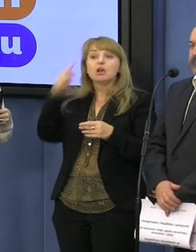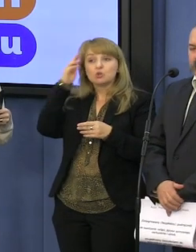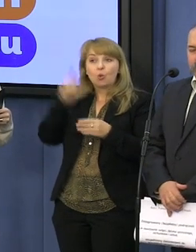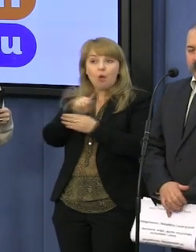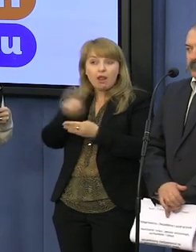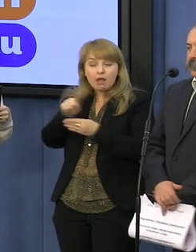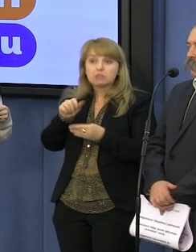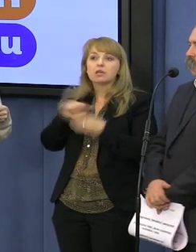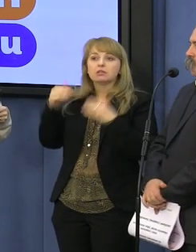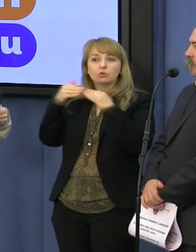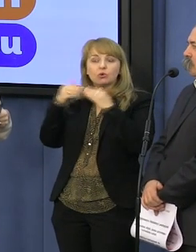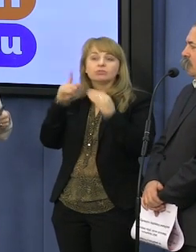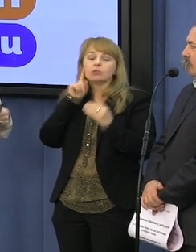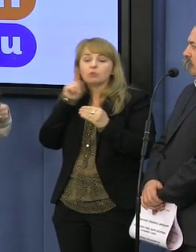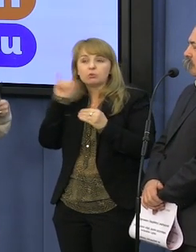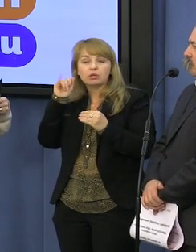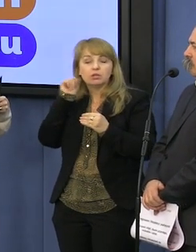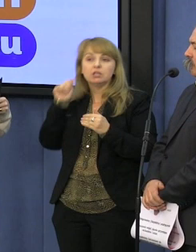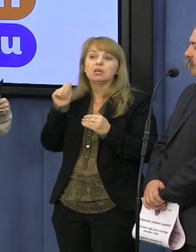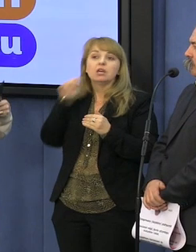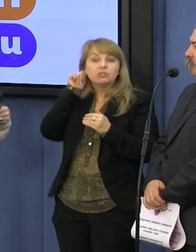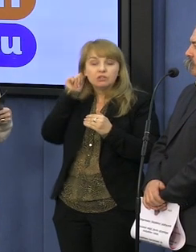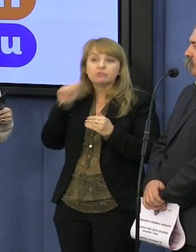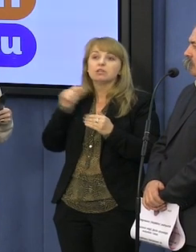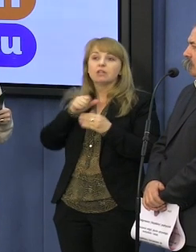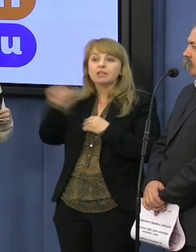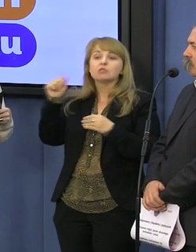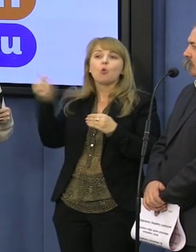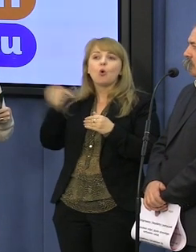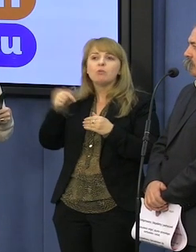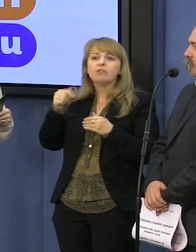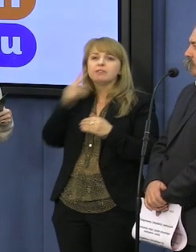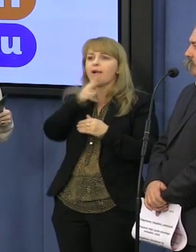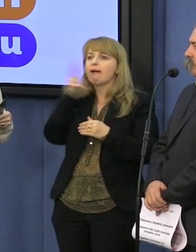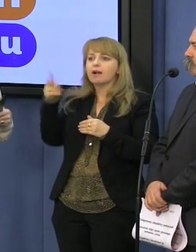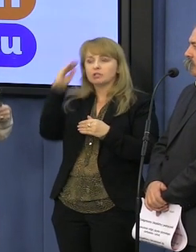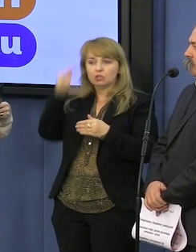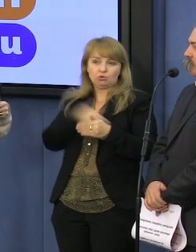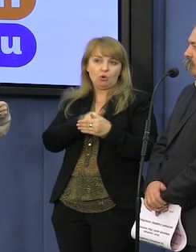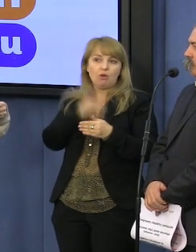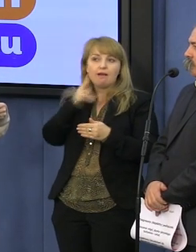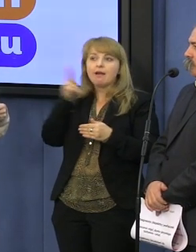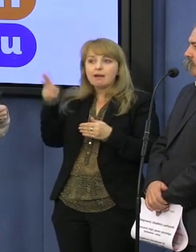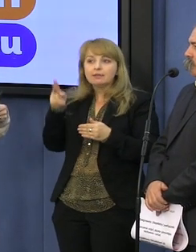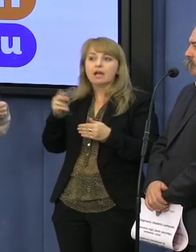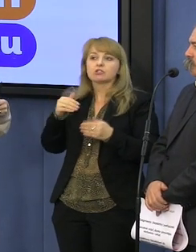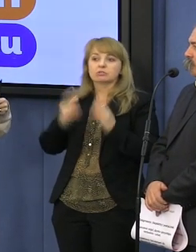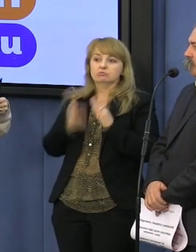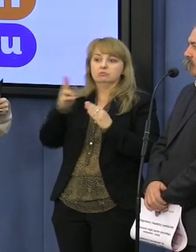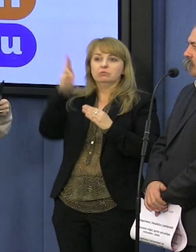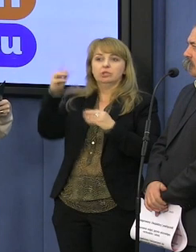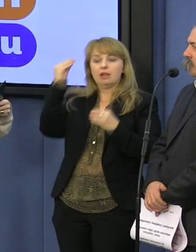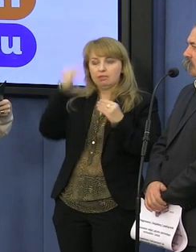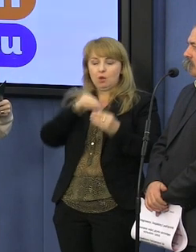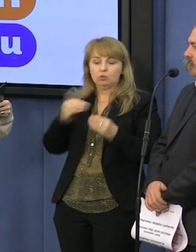dotyczące równości kobiet i mężczyzn, powinny być obowiązkowe w każdej szkole, na każdym etapie edukacji. To